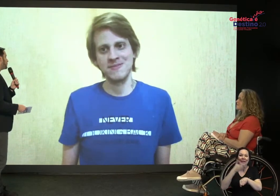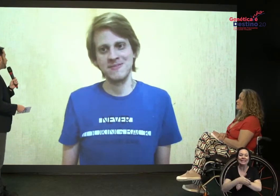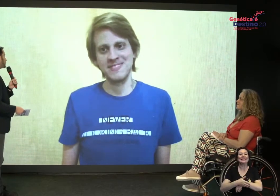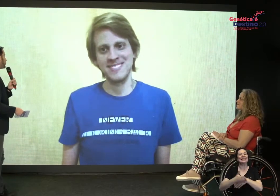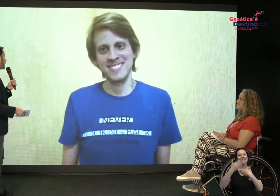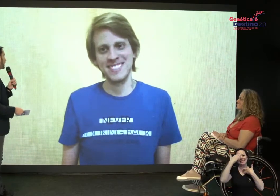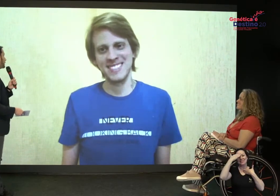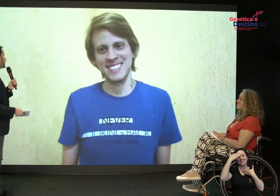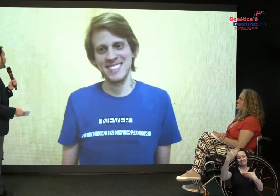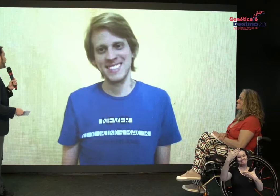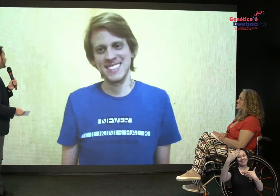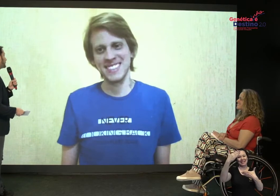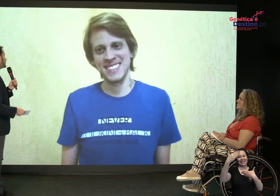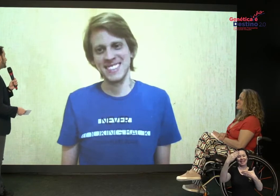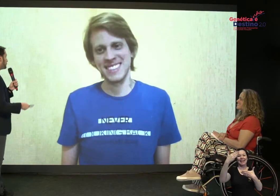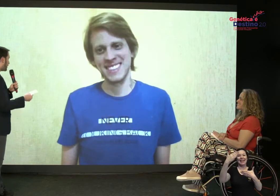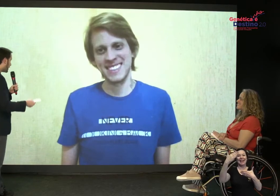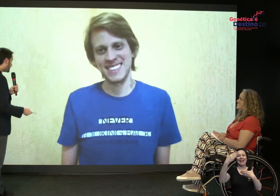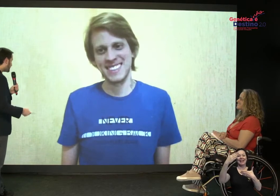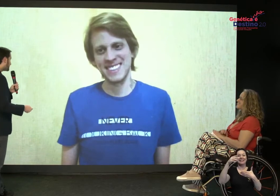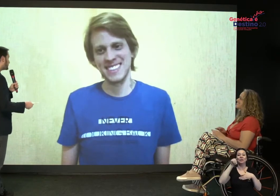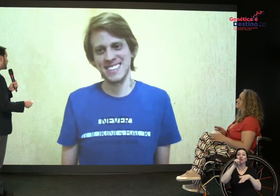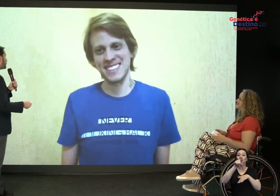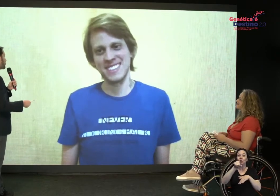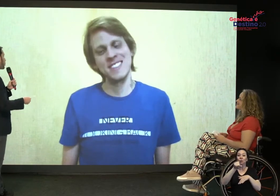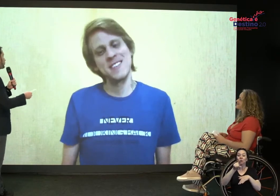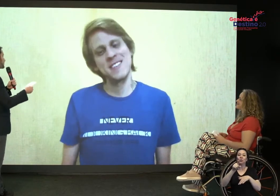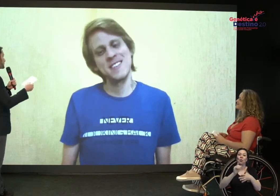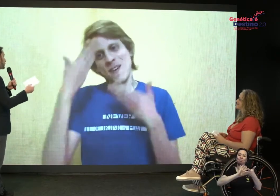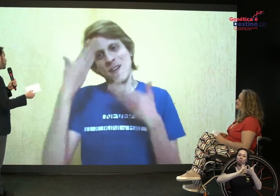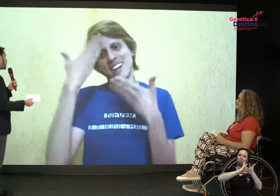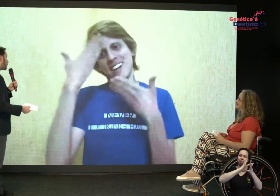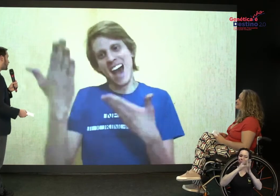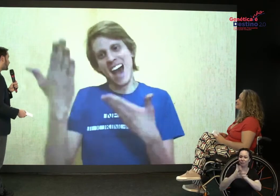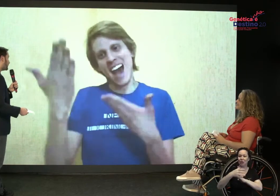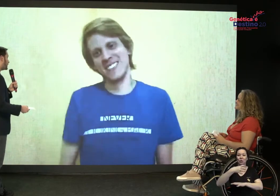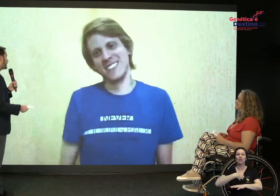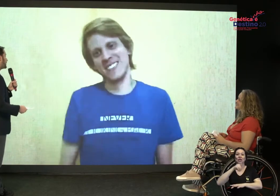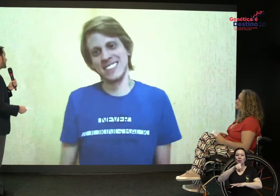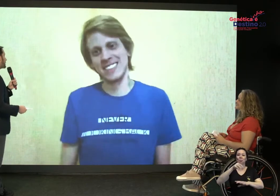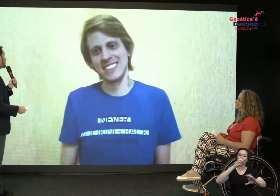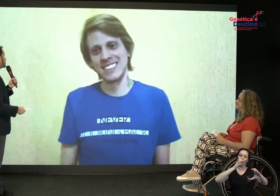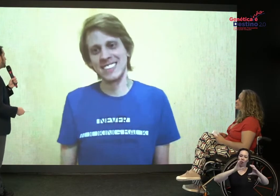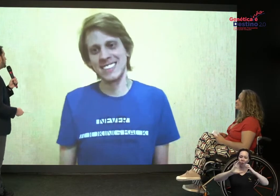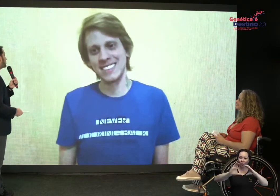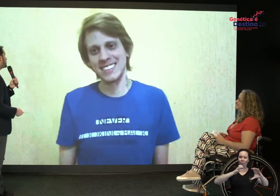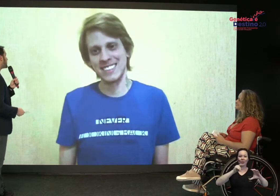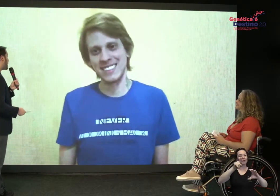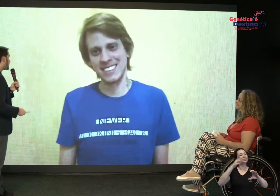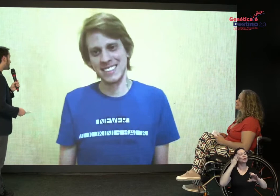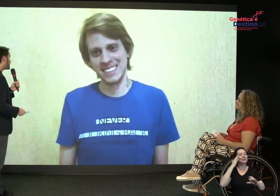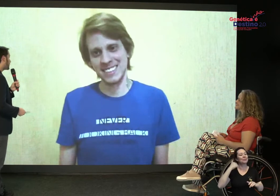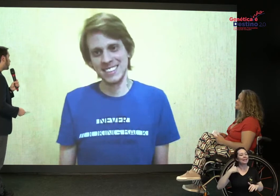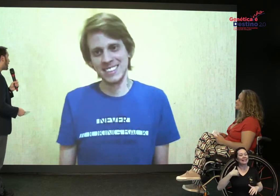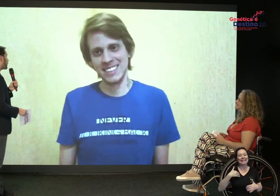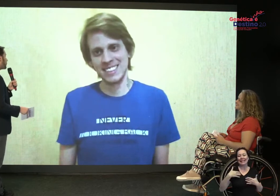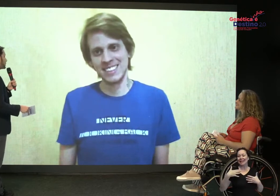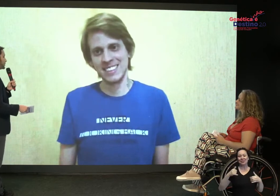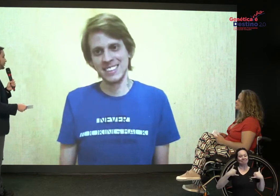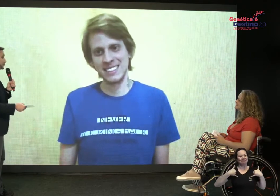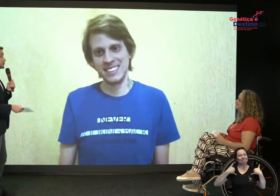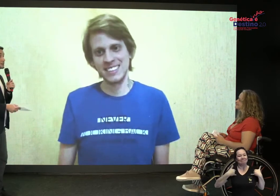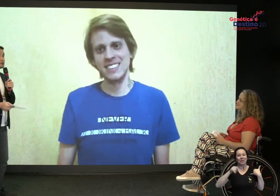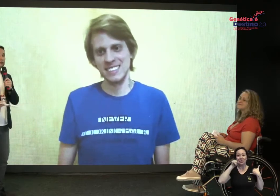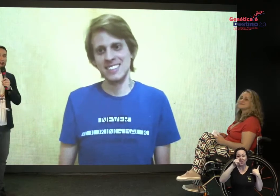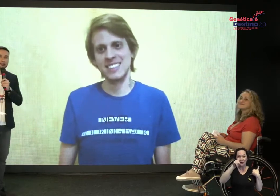pela tua fala, pela forma como você se comunicou aqui. Você sabe que eu te admiro demais. O Harry